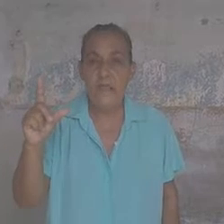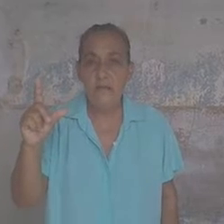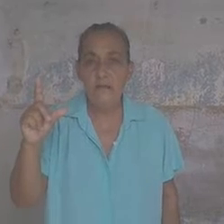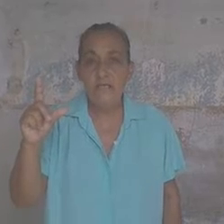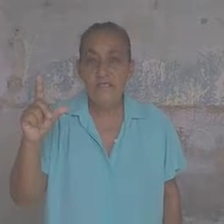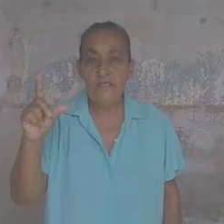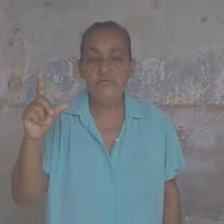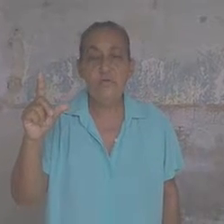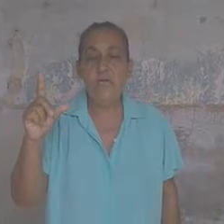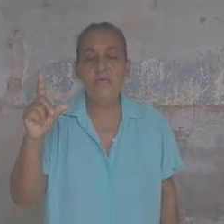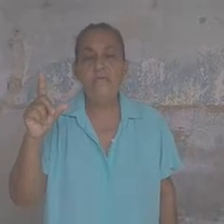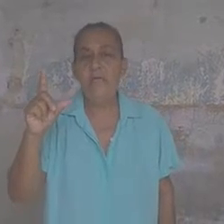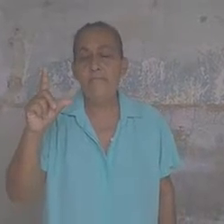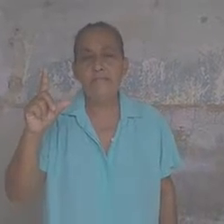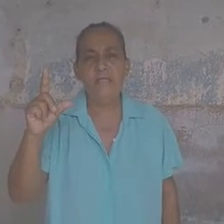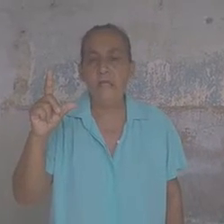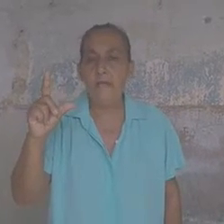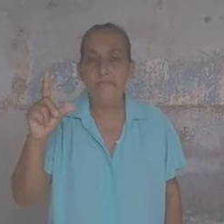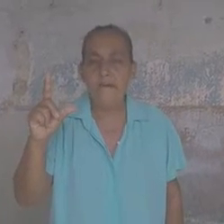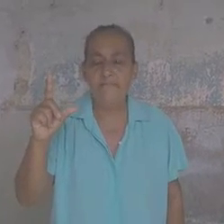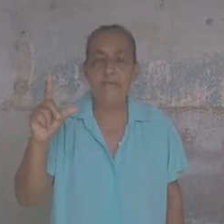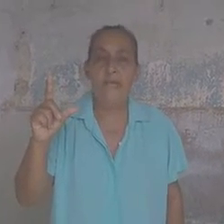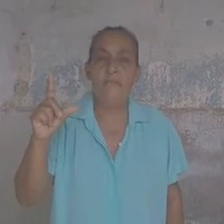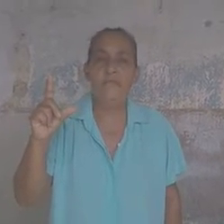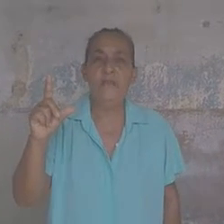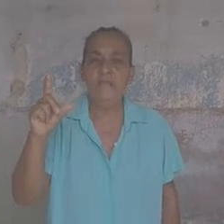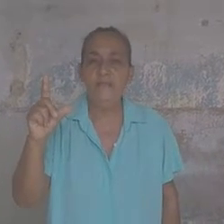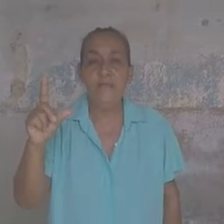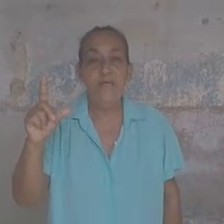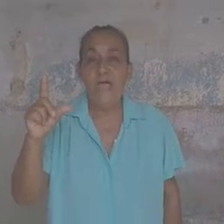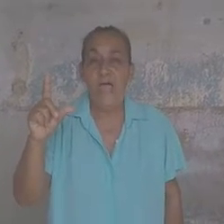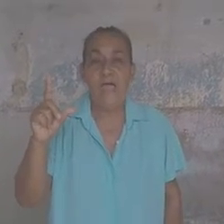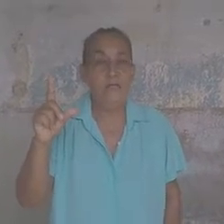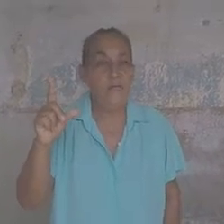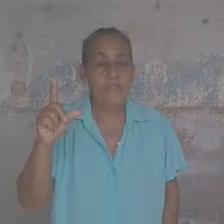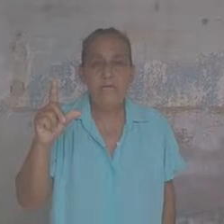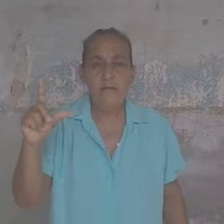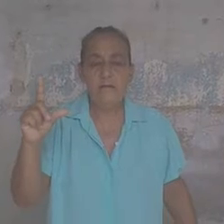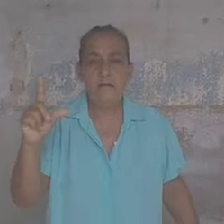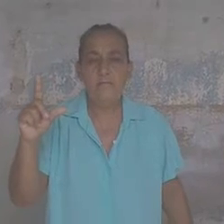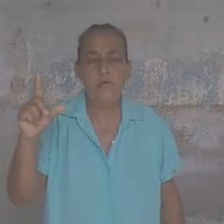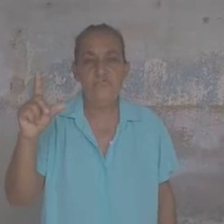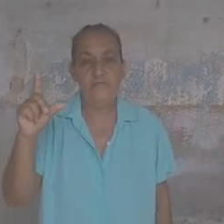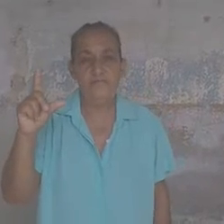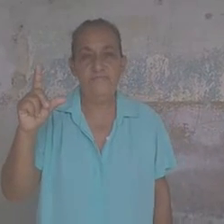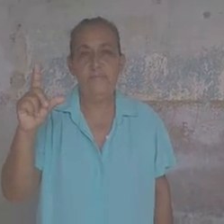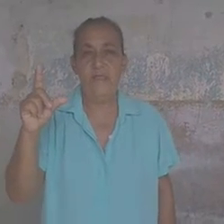y esto aquí es una batalla campal para poder adquirir cualquier cosa que sea para